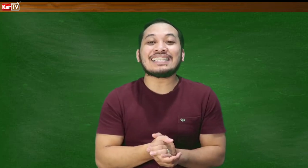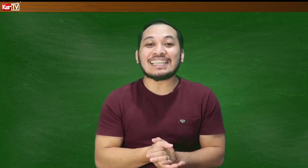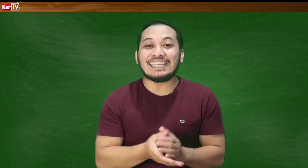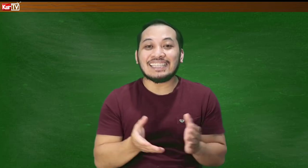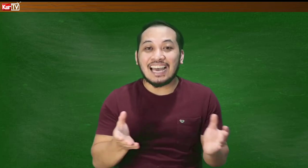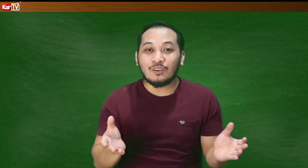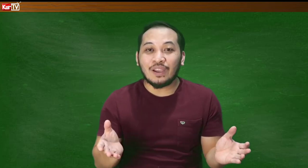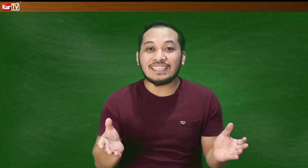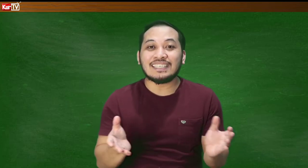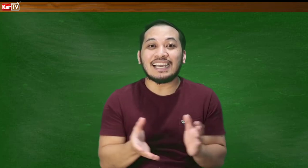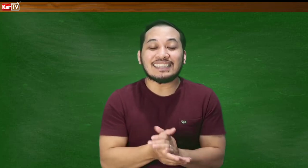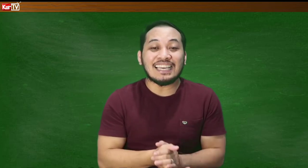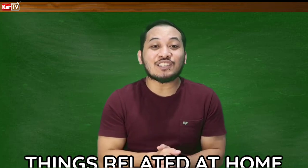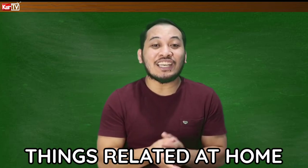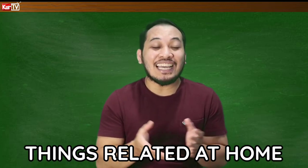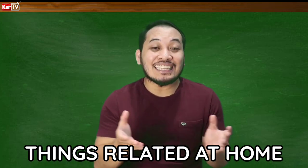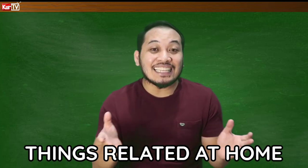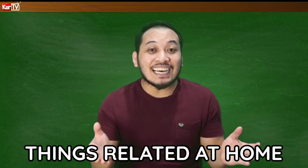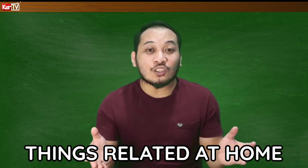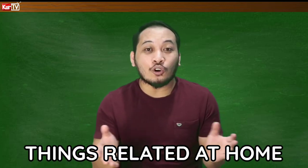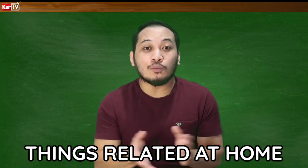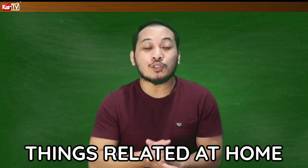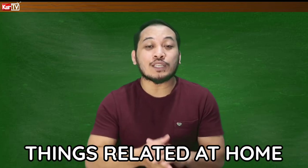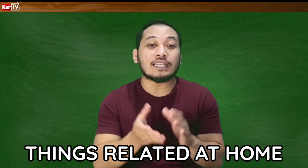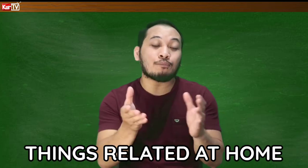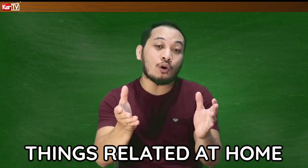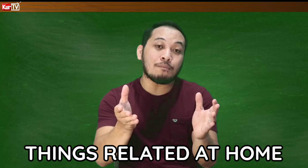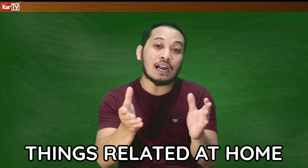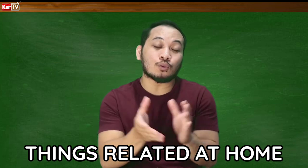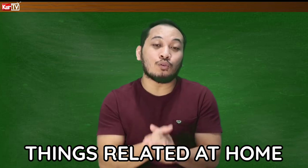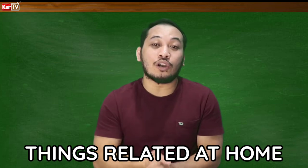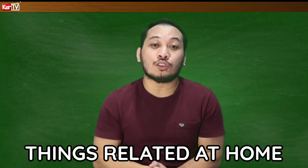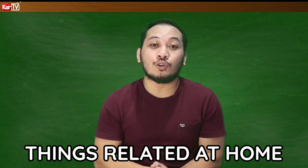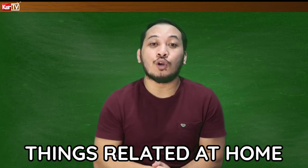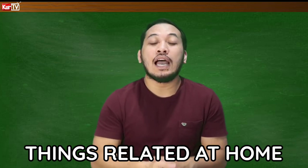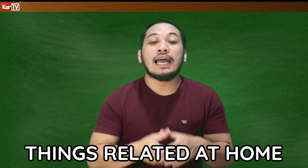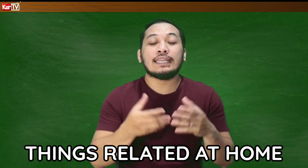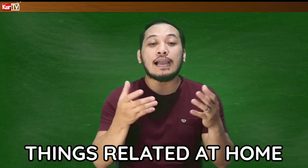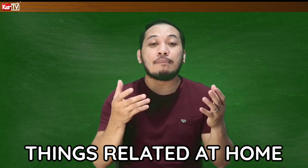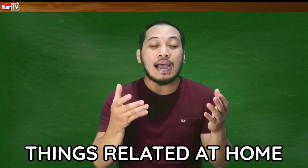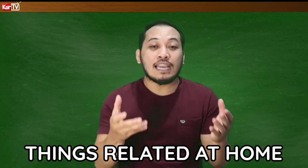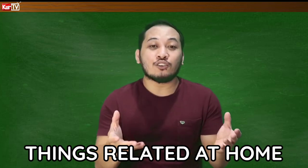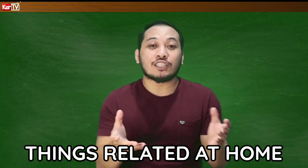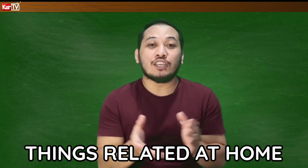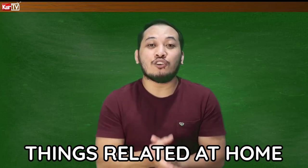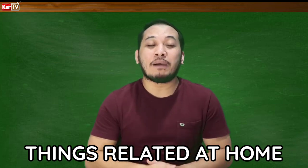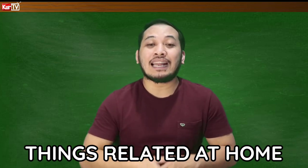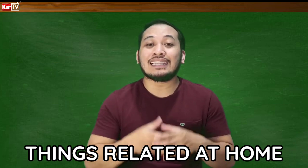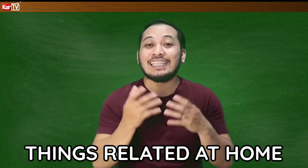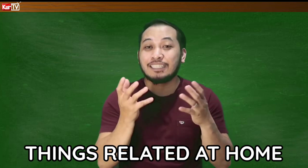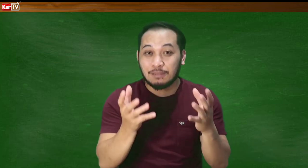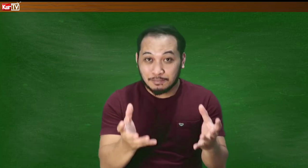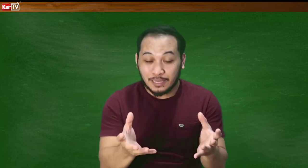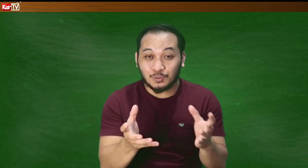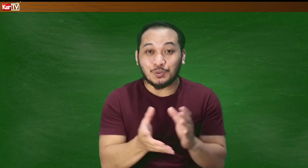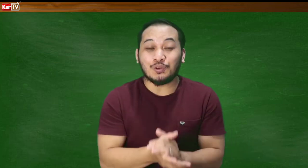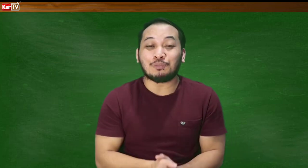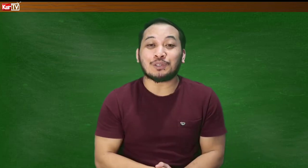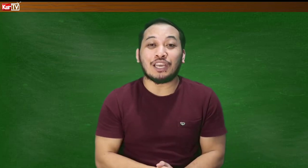sign language ng things related at home. So, sana po ay makatulong ito ng maayos sa inyo para at least mas maituro nyo po sa